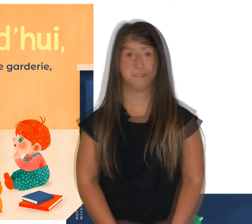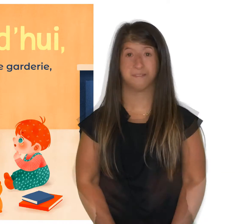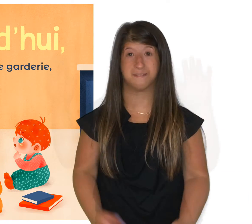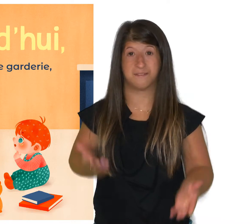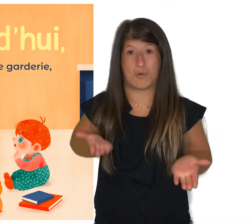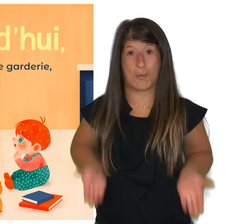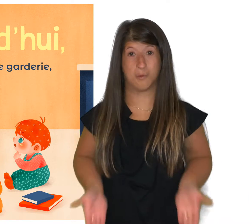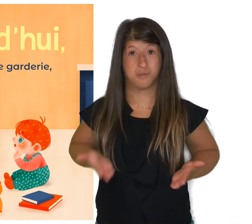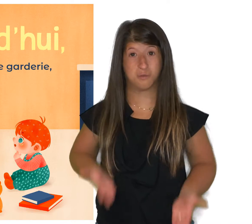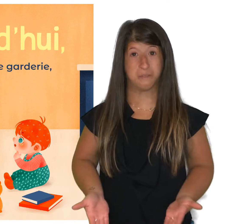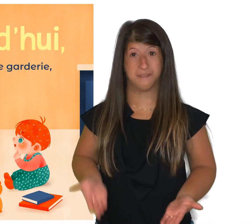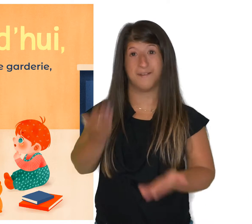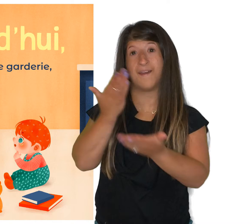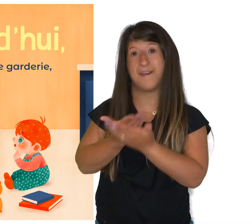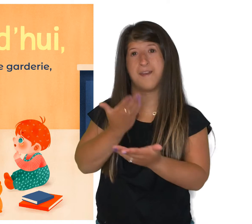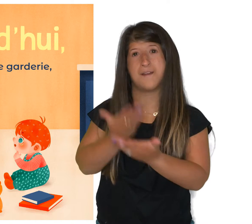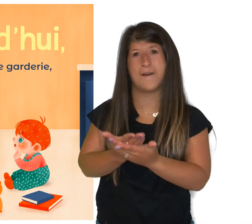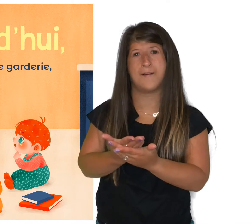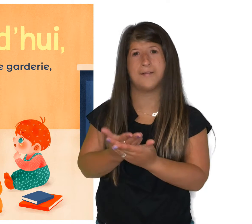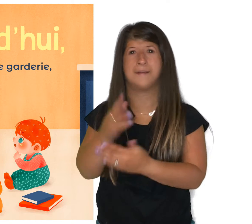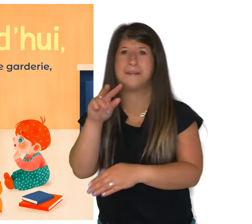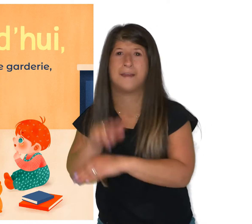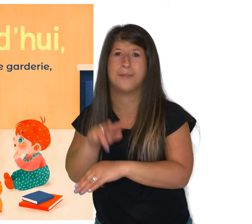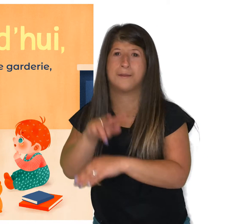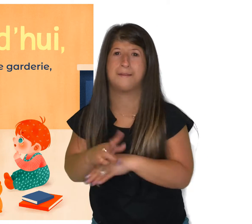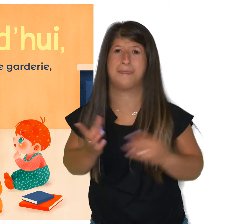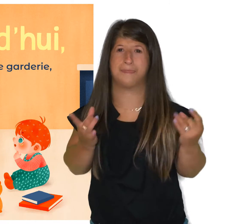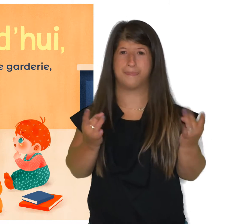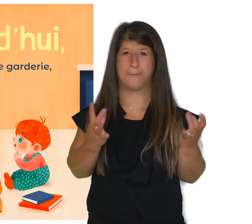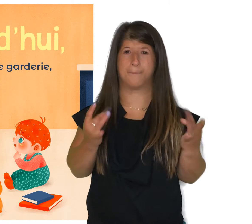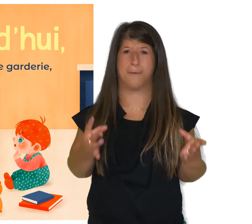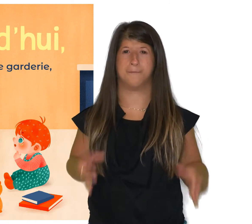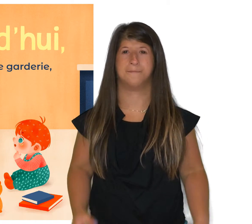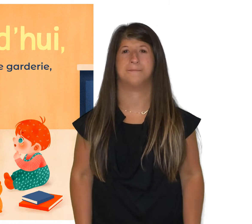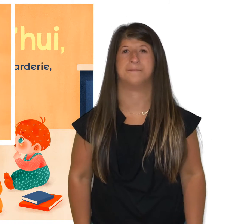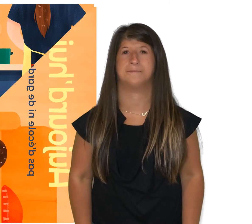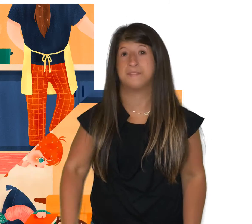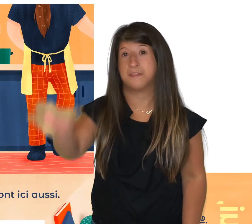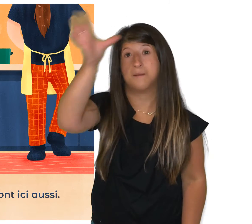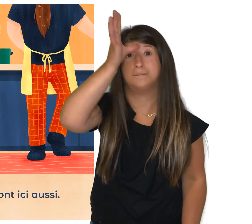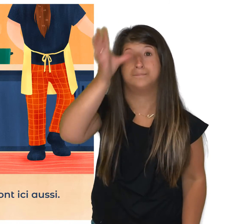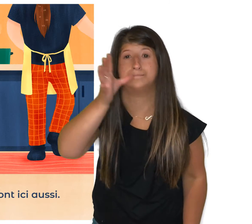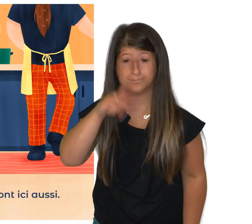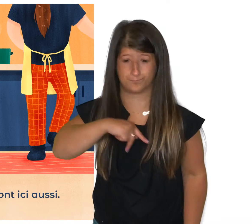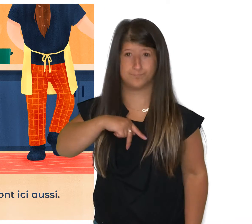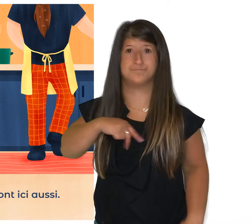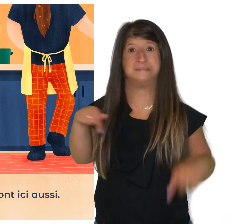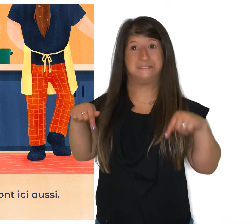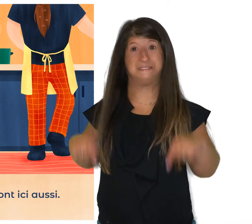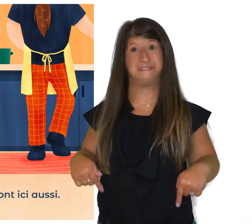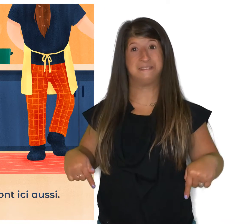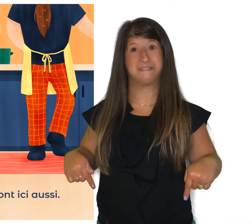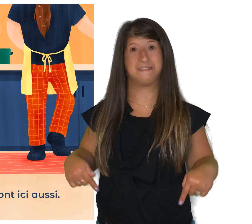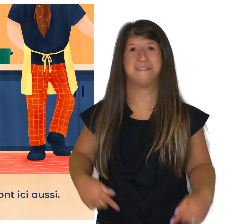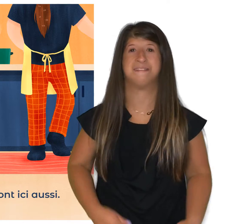Aujourd'hui, pas d'école ni le quart de riz. Papa et ma mère sont ici aussi.